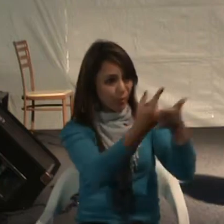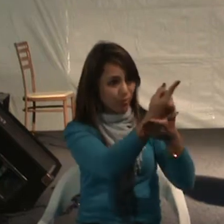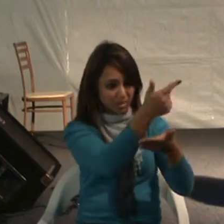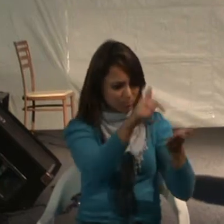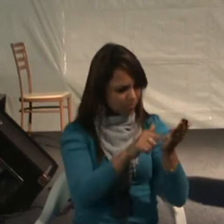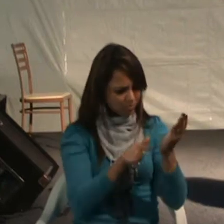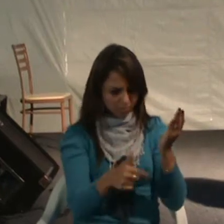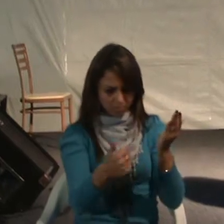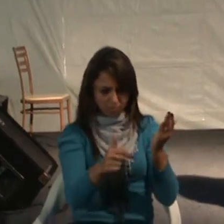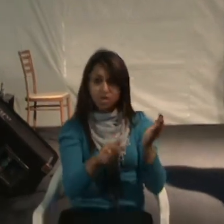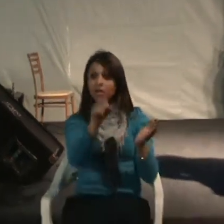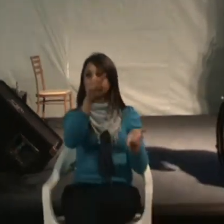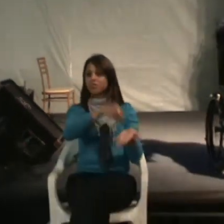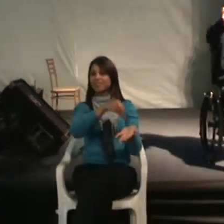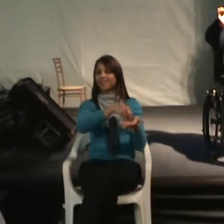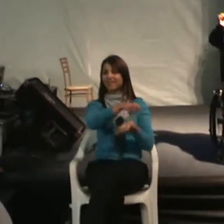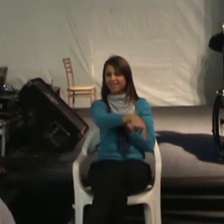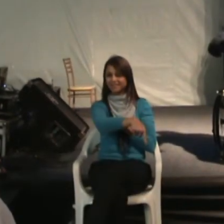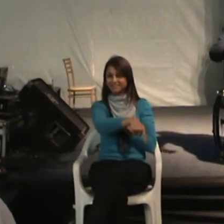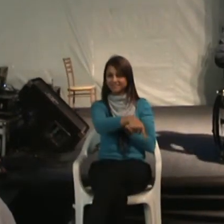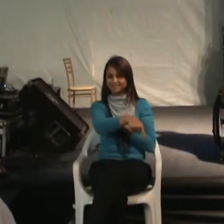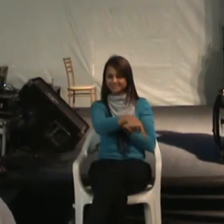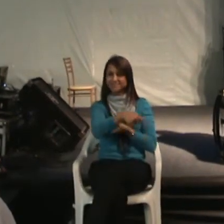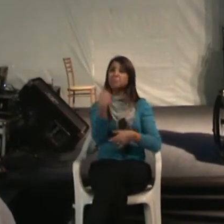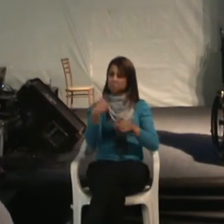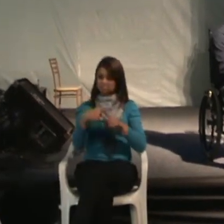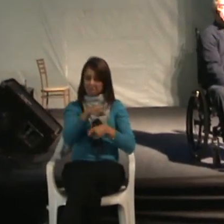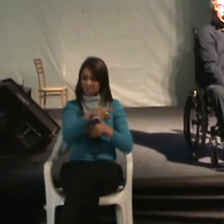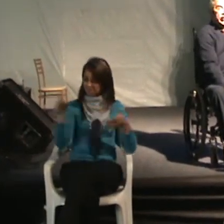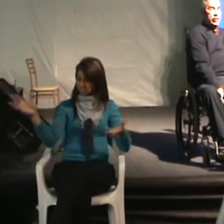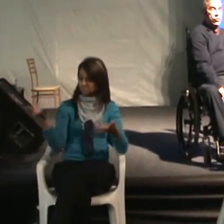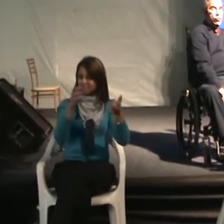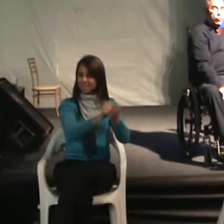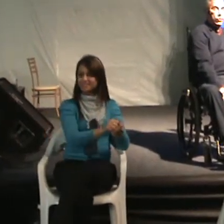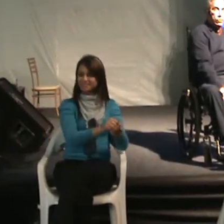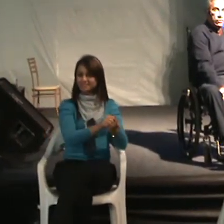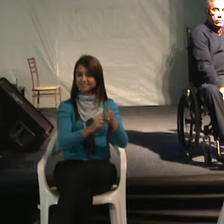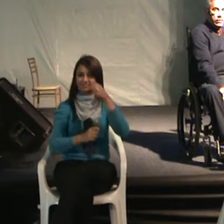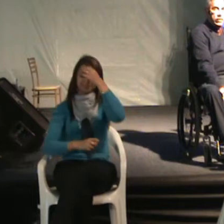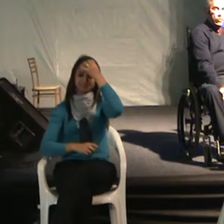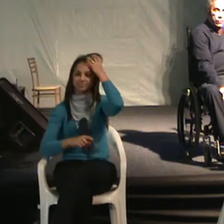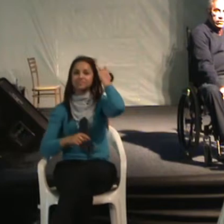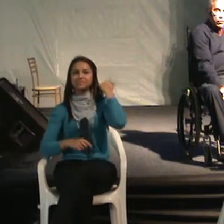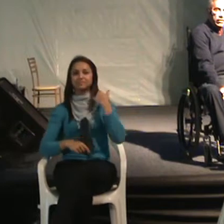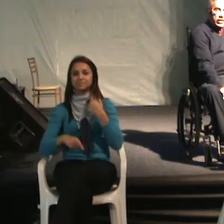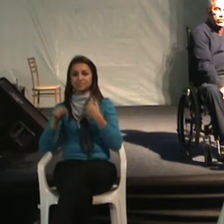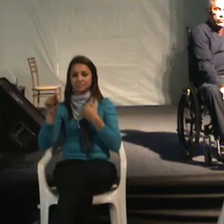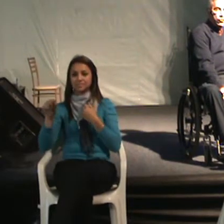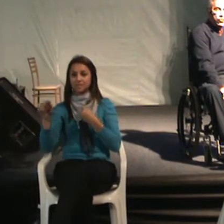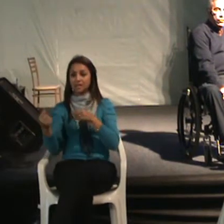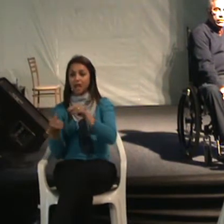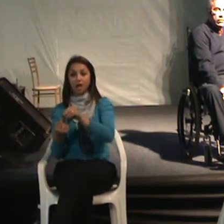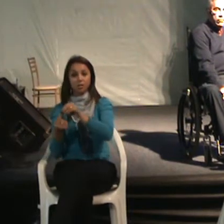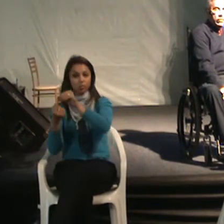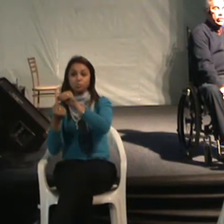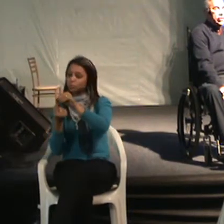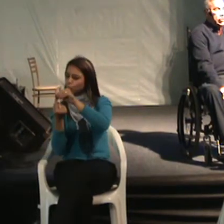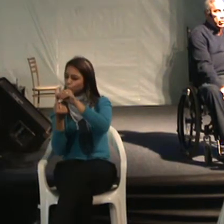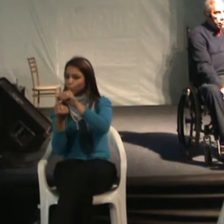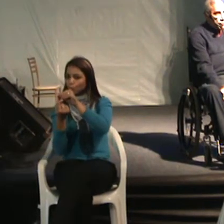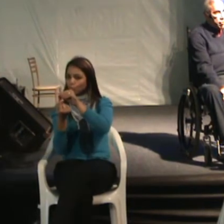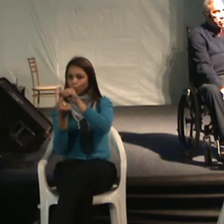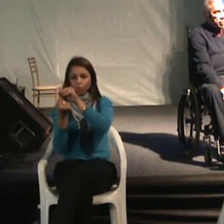emenda constitucional, que, por sinal, foi a única no mundo que conseguiu entrar numa Constituição,